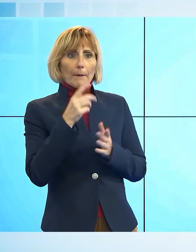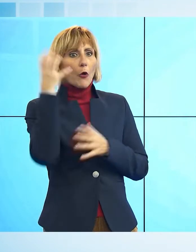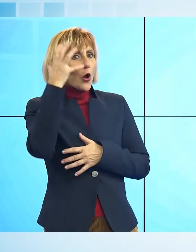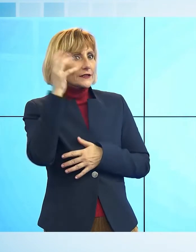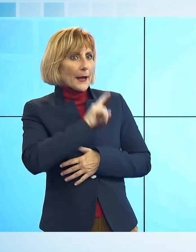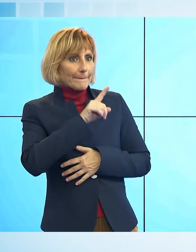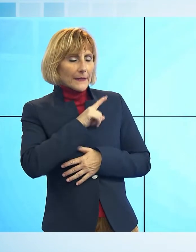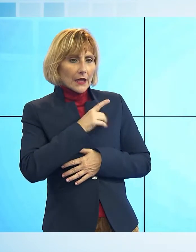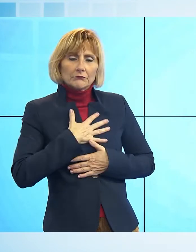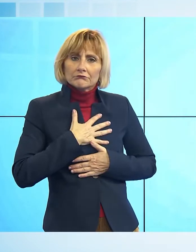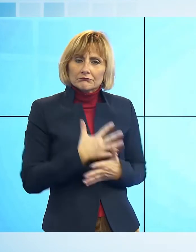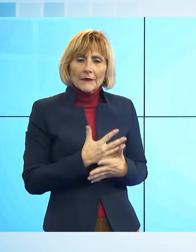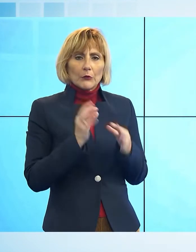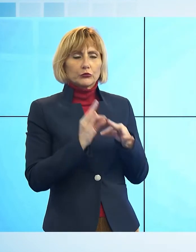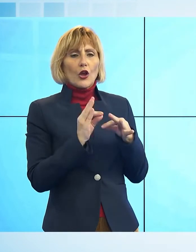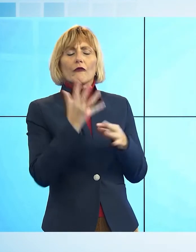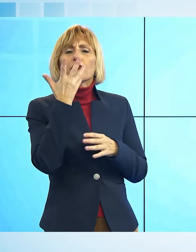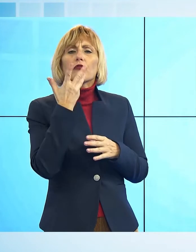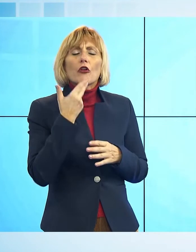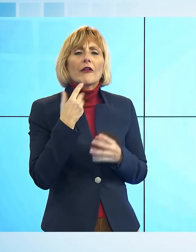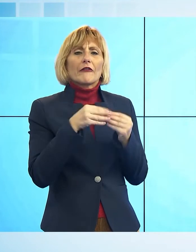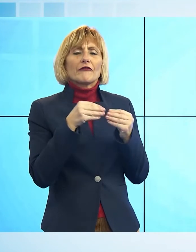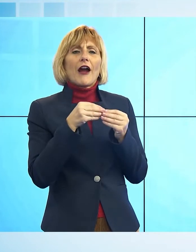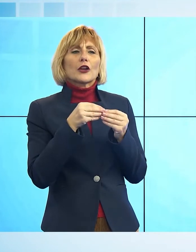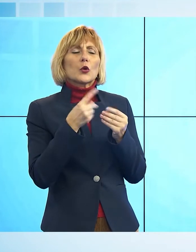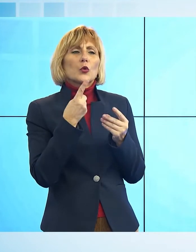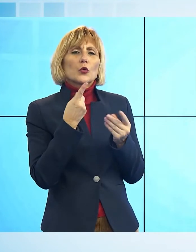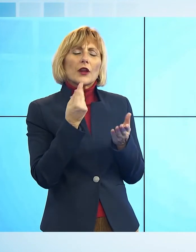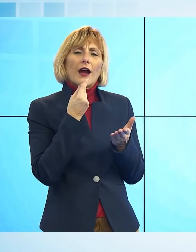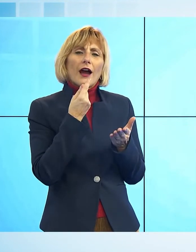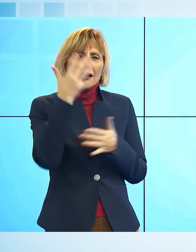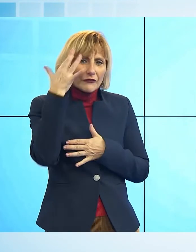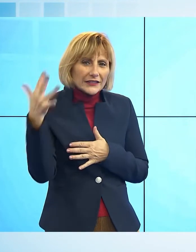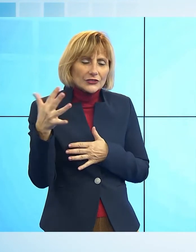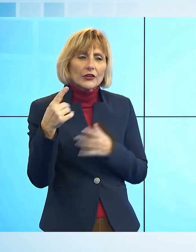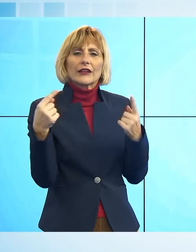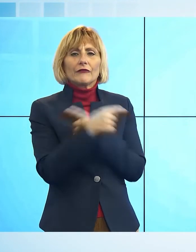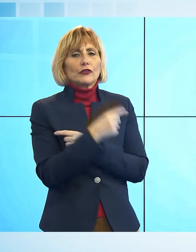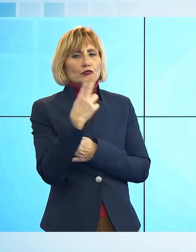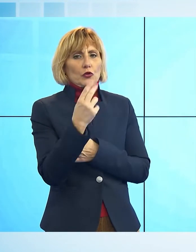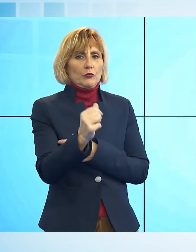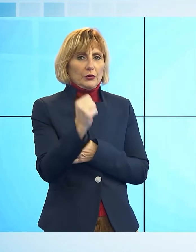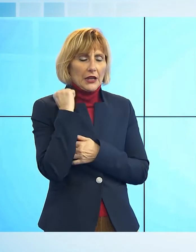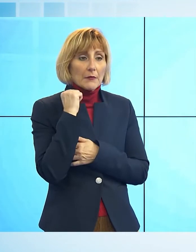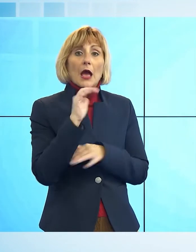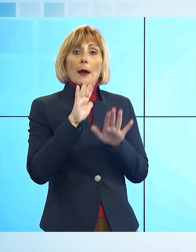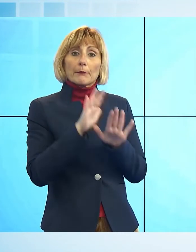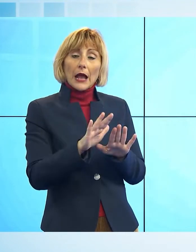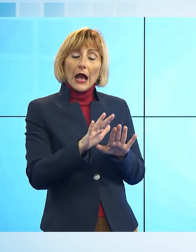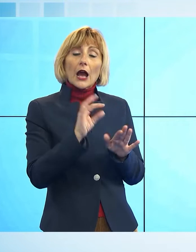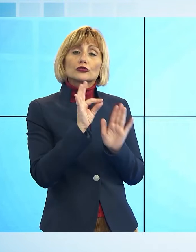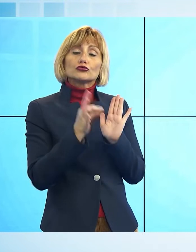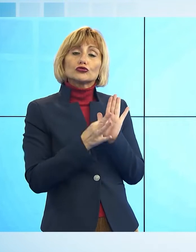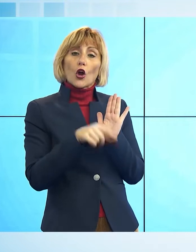specie di relazione o di commento ed è morto. Però la fondazione l pubblicato il giorno della morte nel libro di